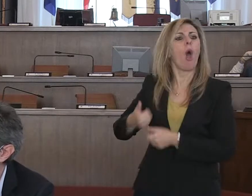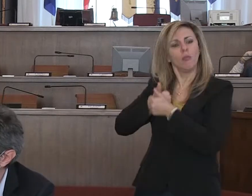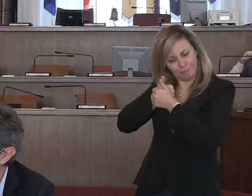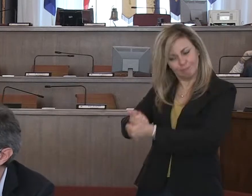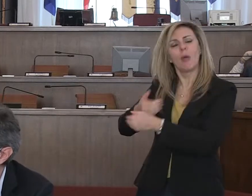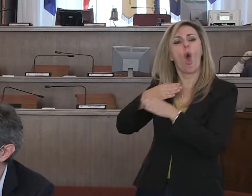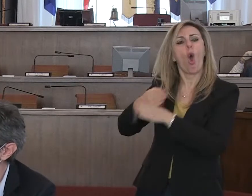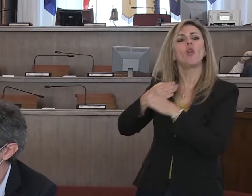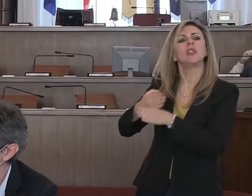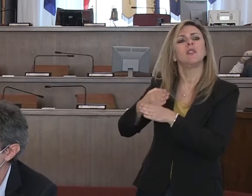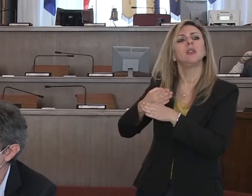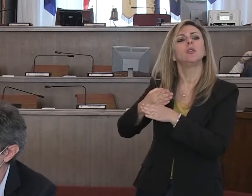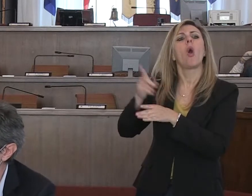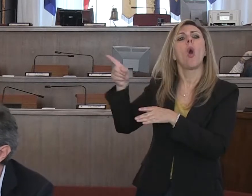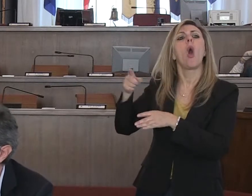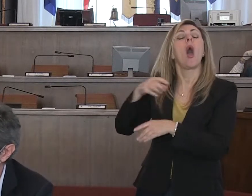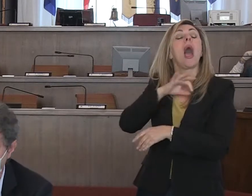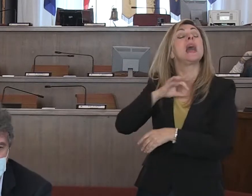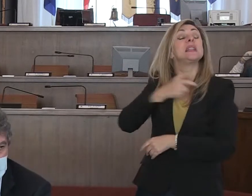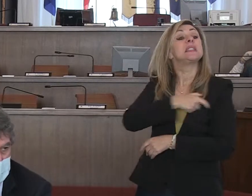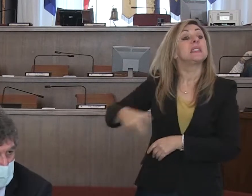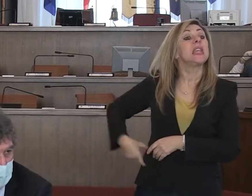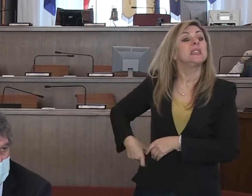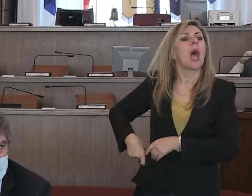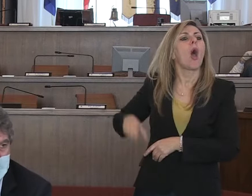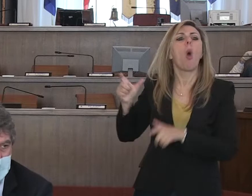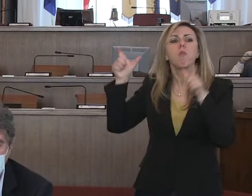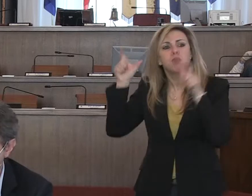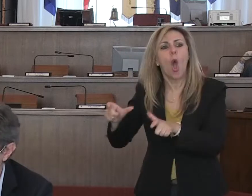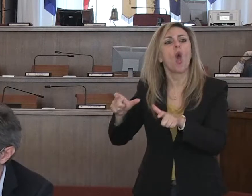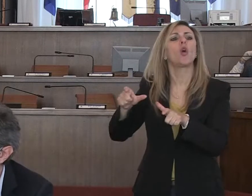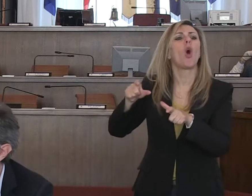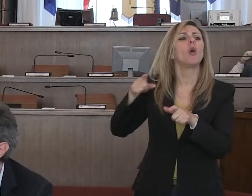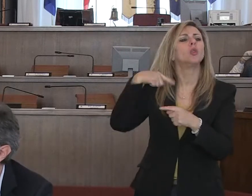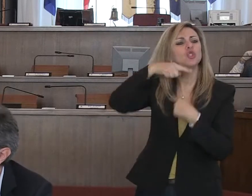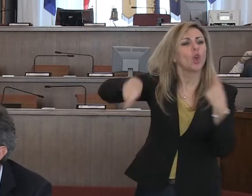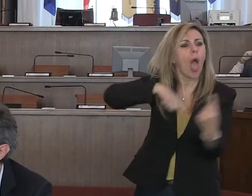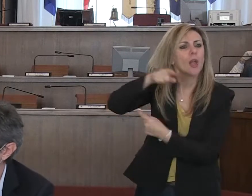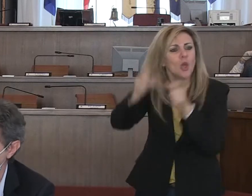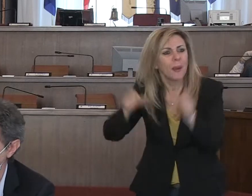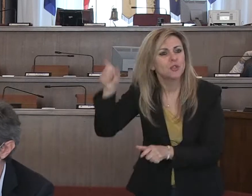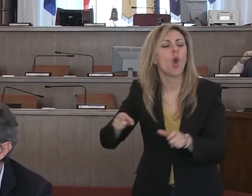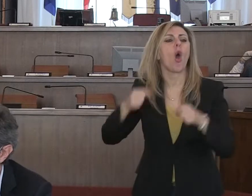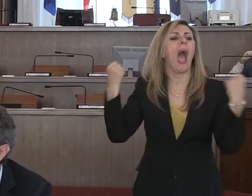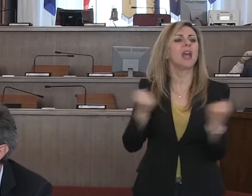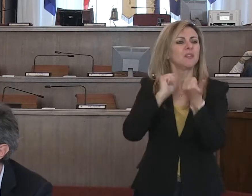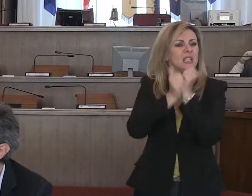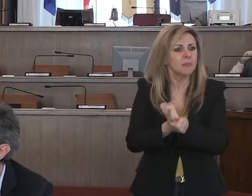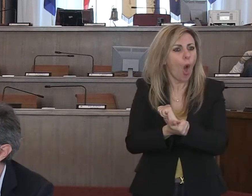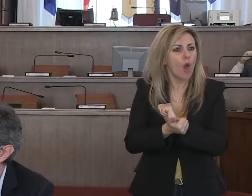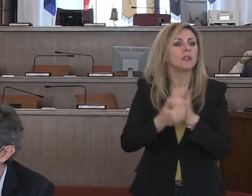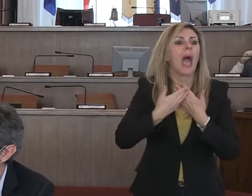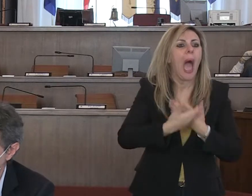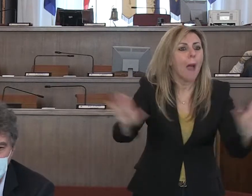Ortona che ha adottato ulteriori provvedimenti restrittivi sulla circolazione, su alcune attività anche all'aria aperta e così su alcuni luoghi